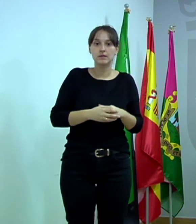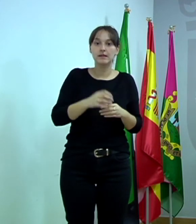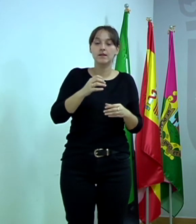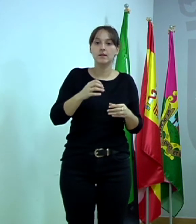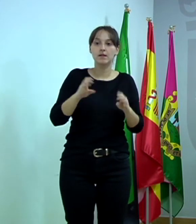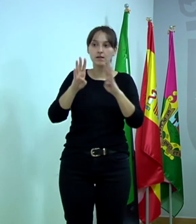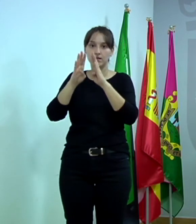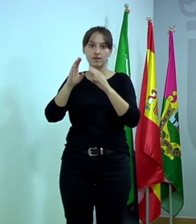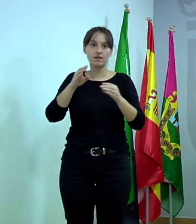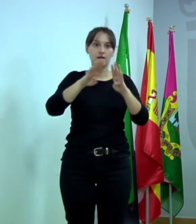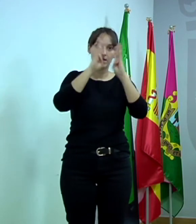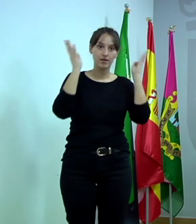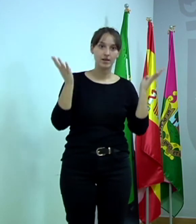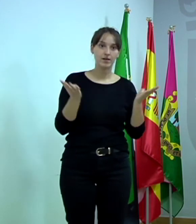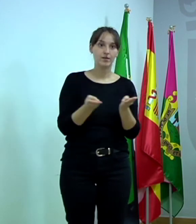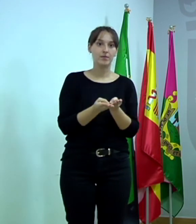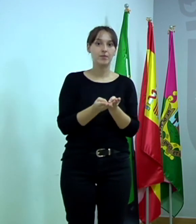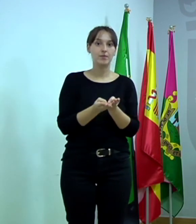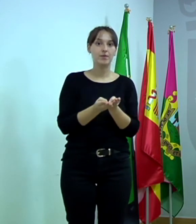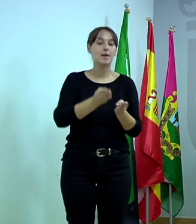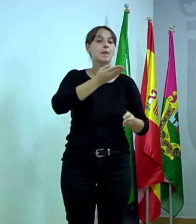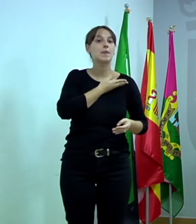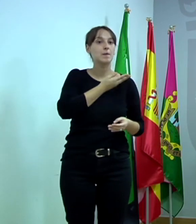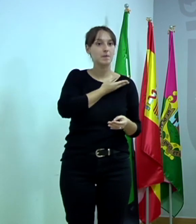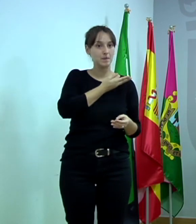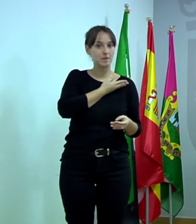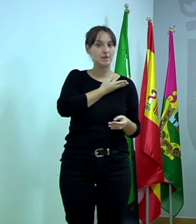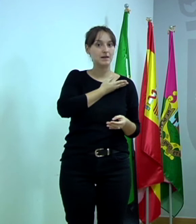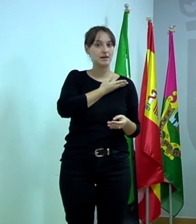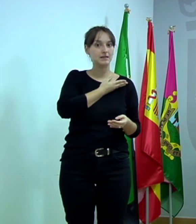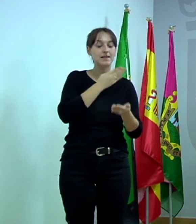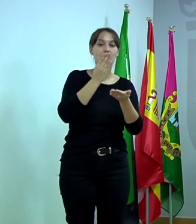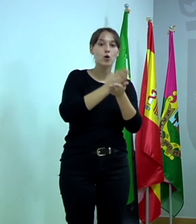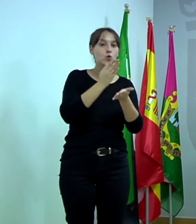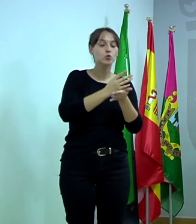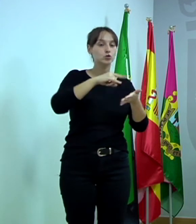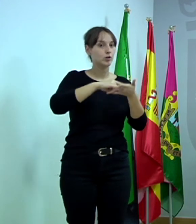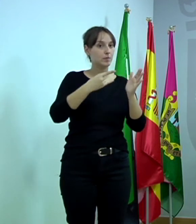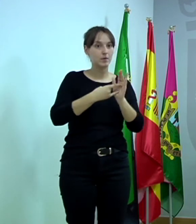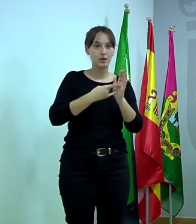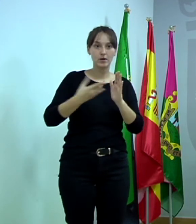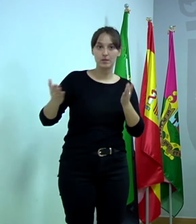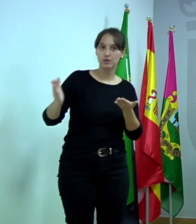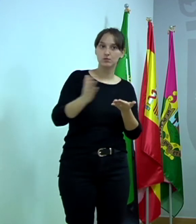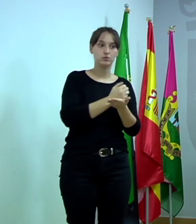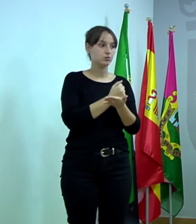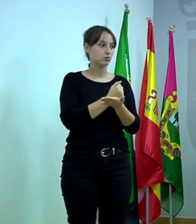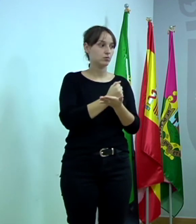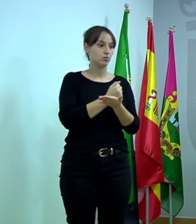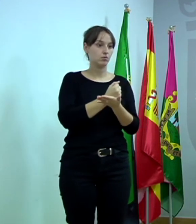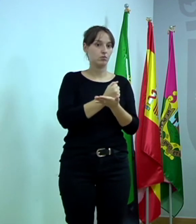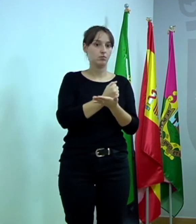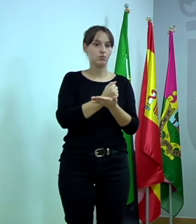En la página web municipal te van a venir los cursos de todos los ciclos que estamos realizando. ¿En qué apartado de la página web municipal?